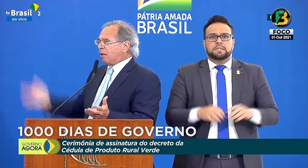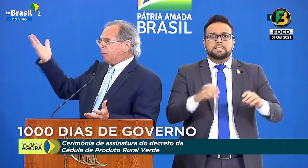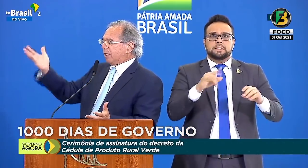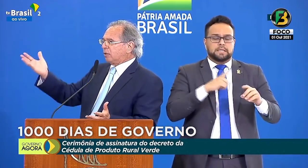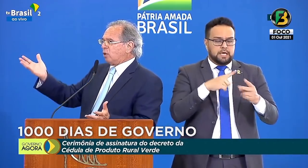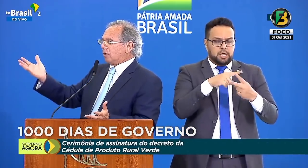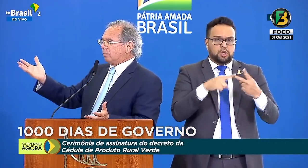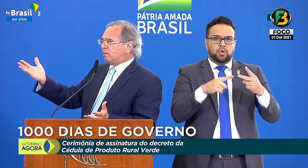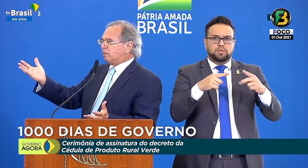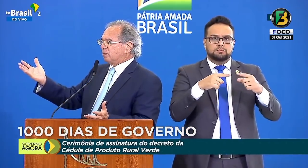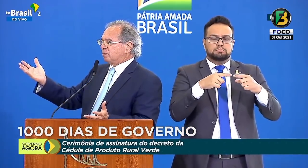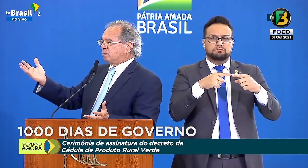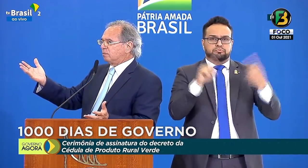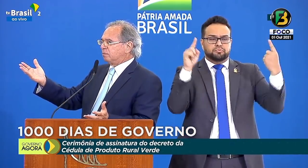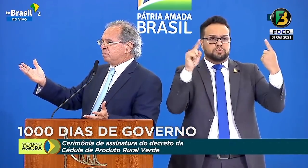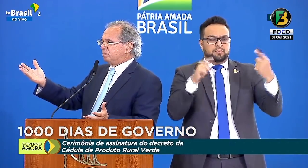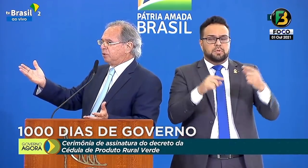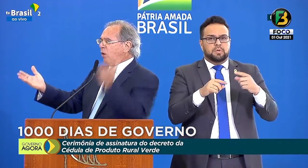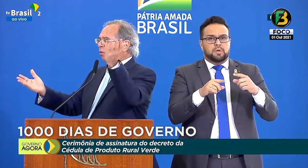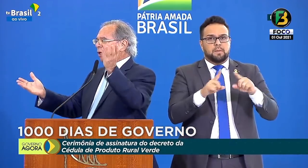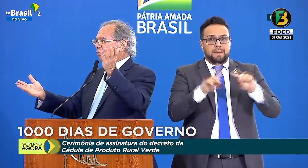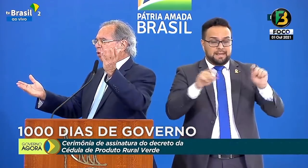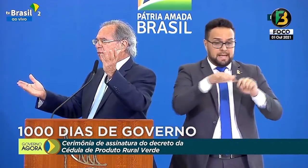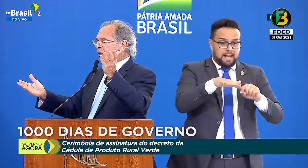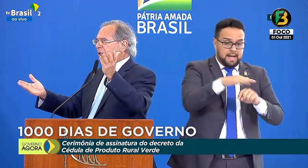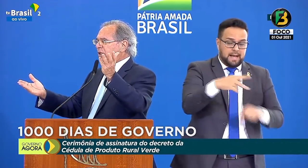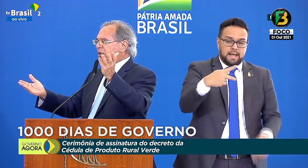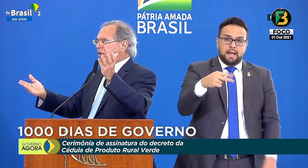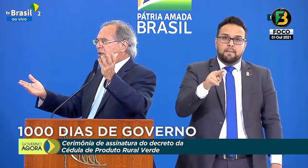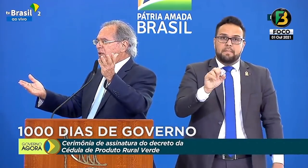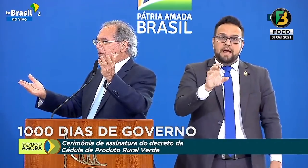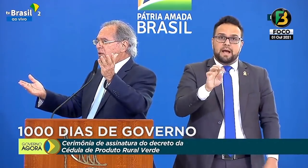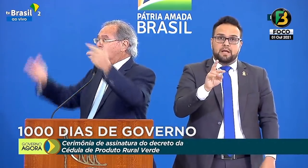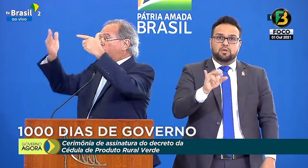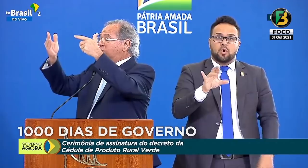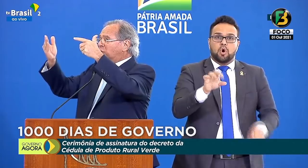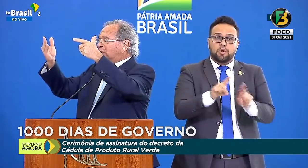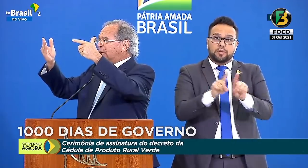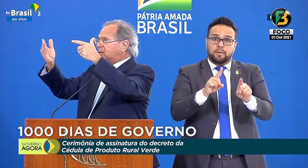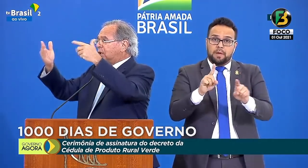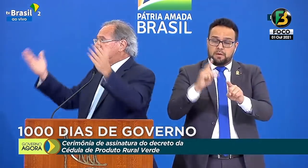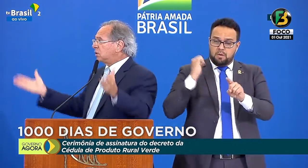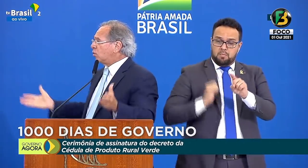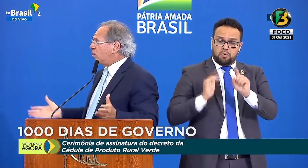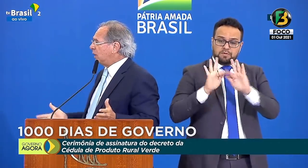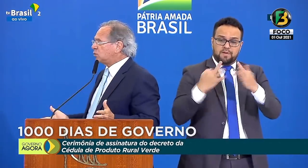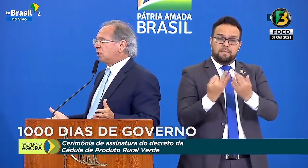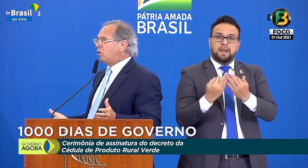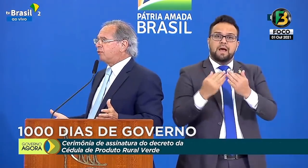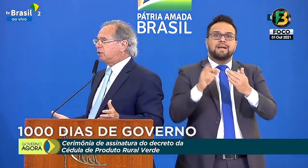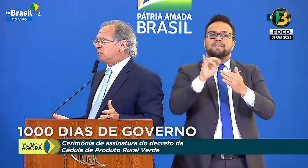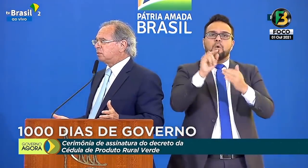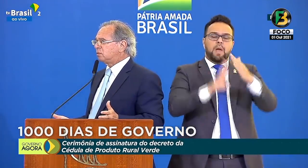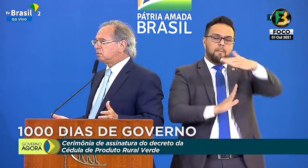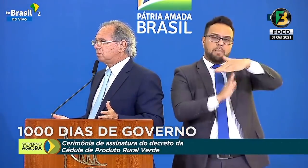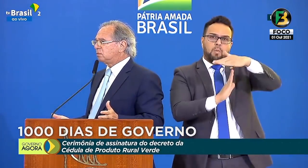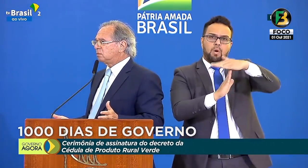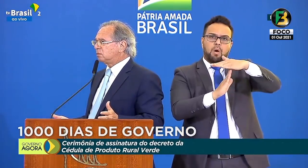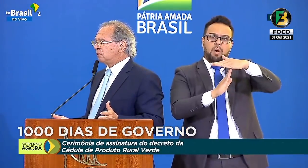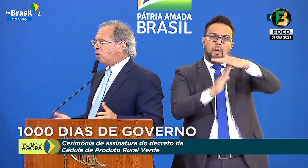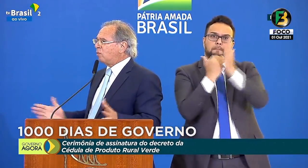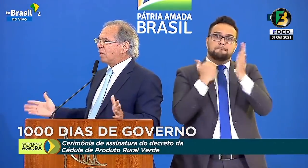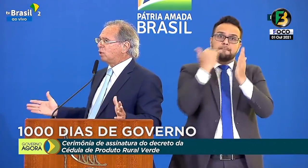paga o precatório, dá o aumento do Bolsa Família, não fure o teto, são comandos que conflitam.